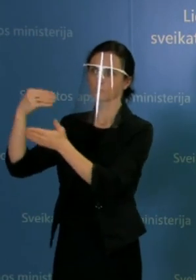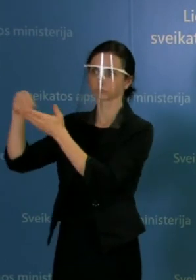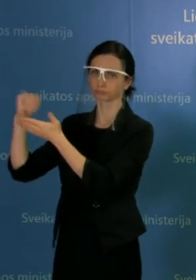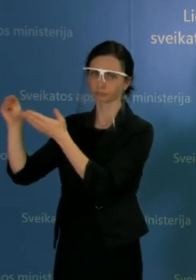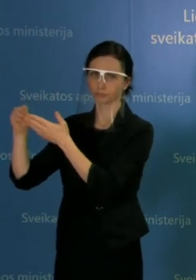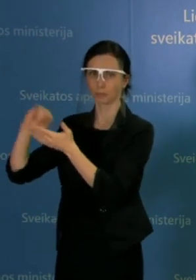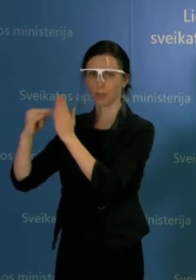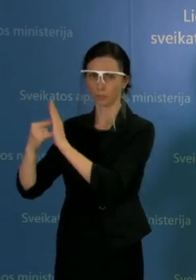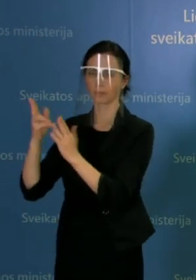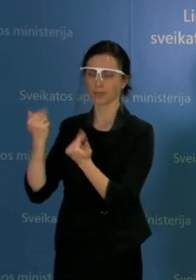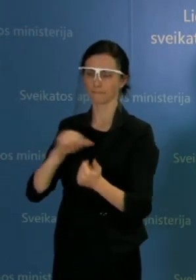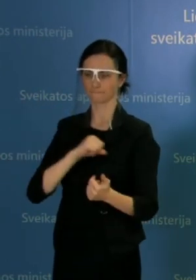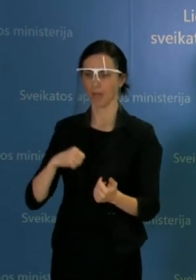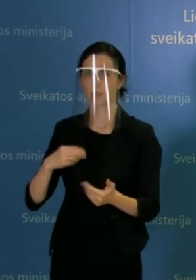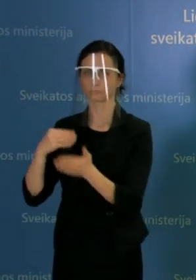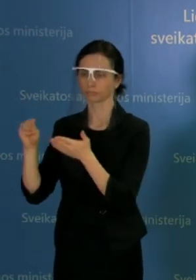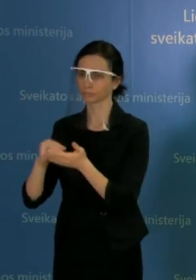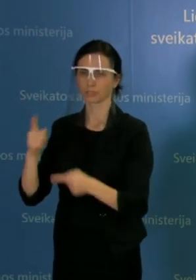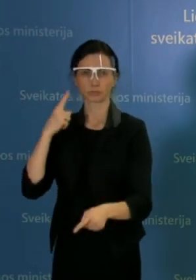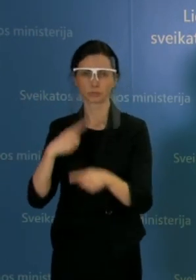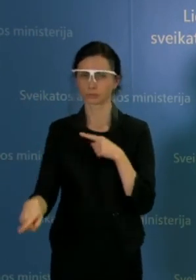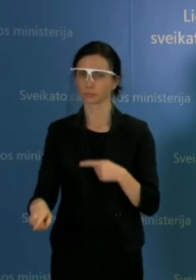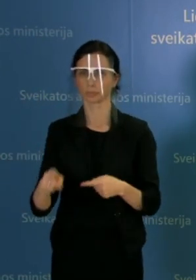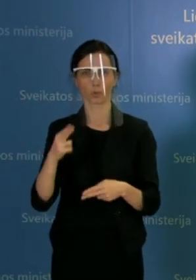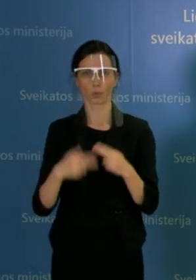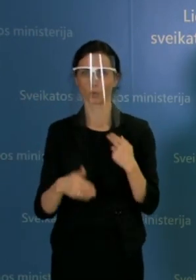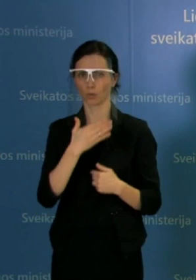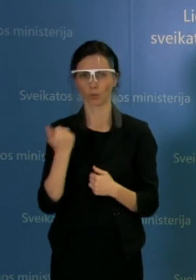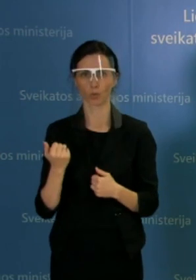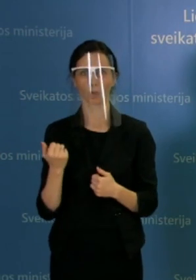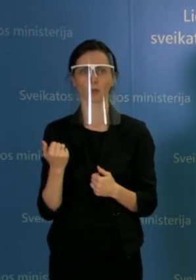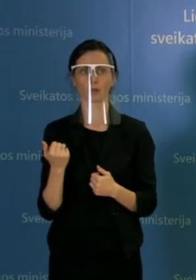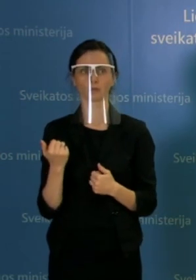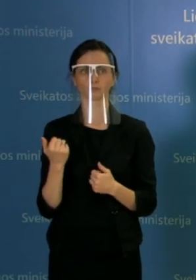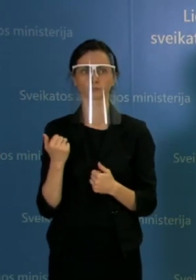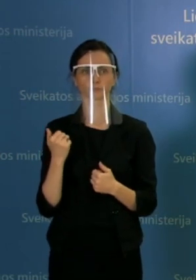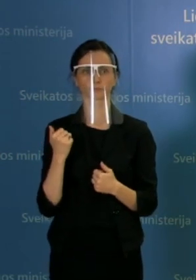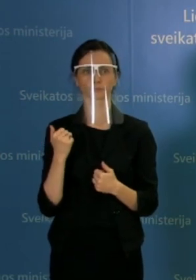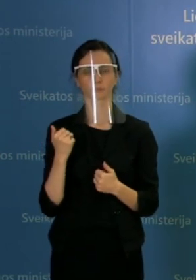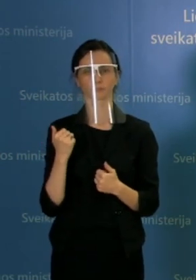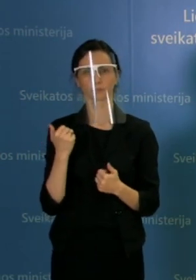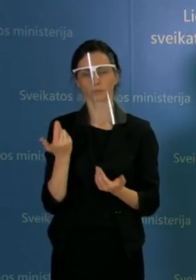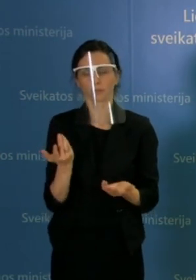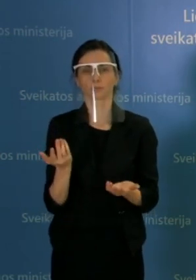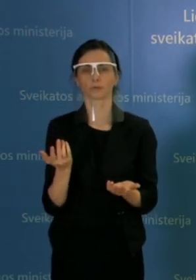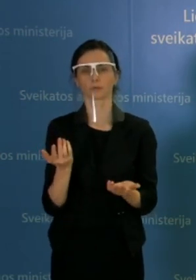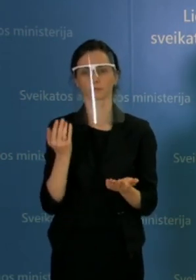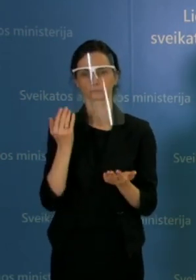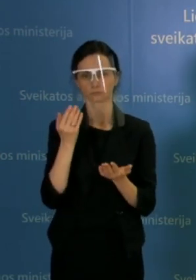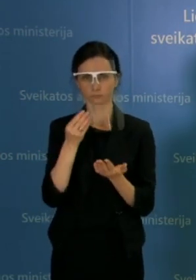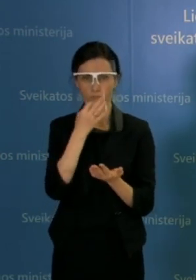pirksim, bet tai nebus labai greitas sprendimas. Nes vėlgi dar kartą pasikartosiu, niekas mum